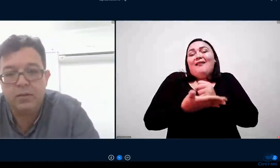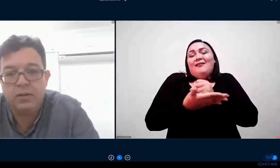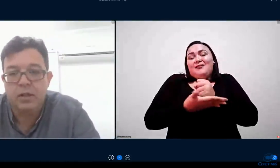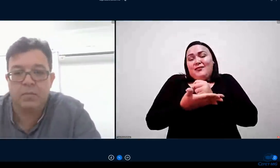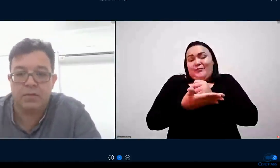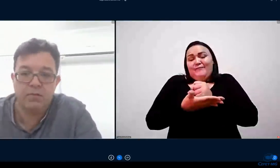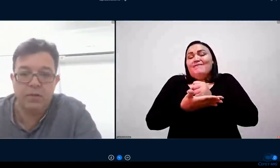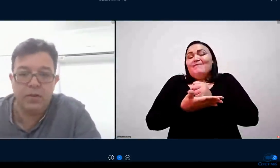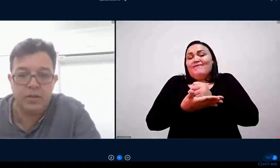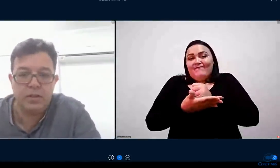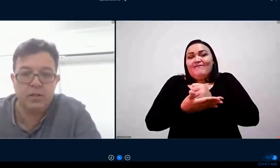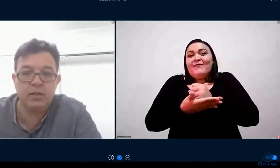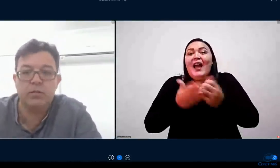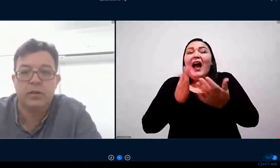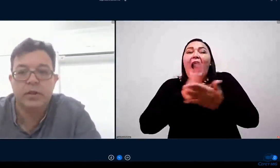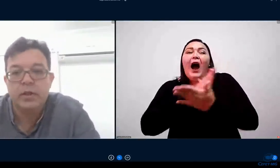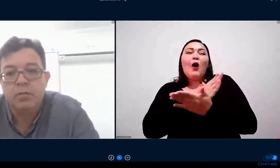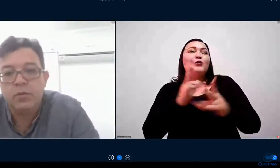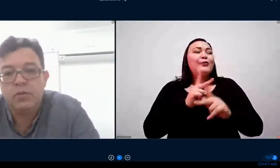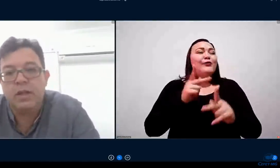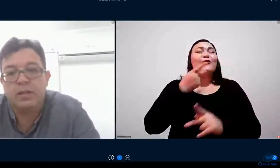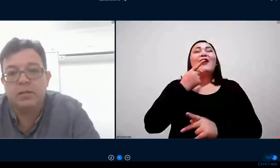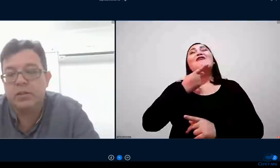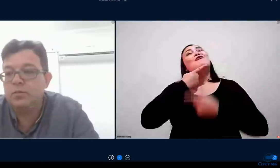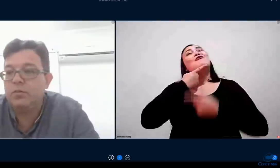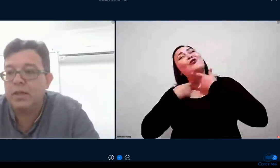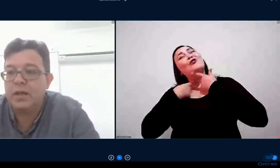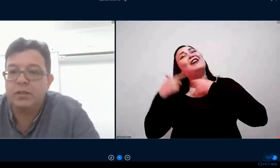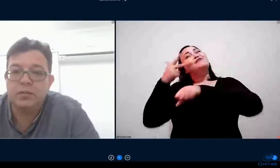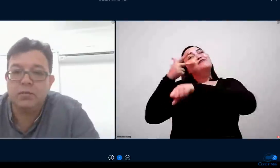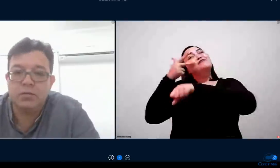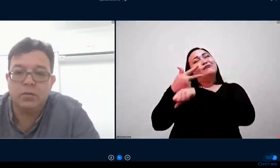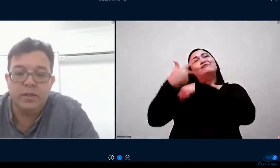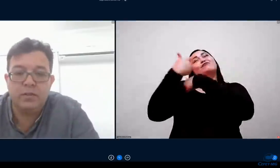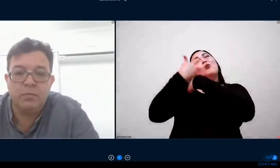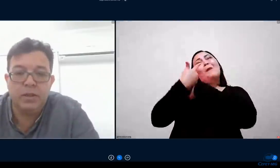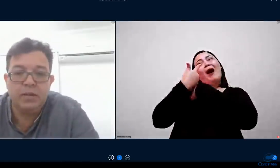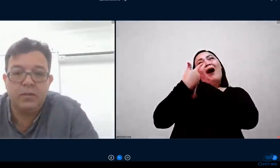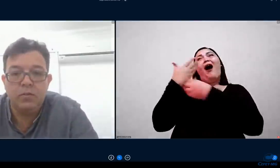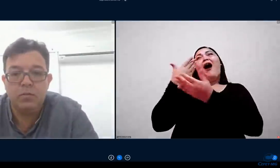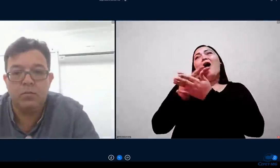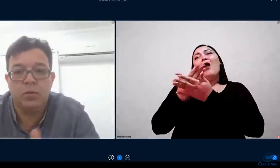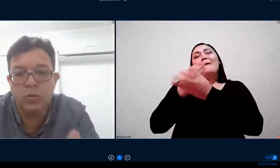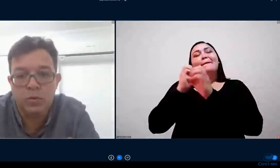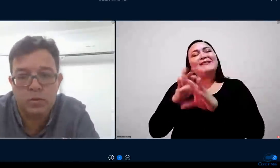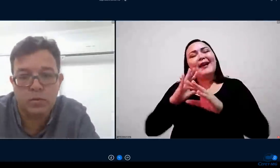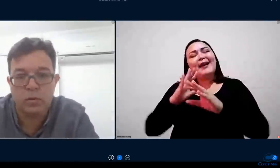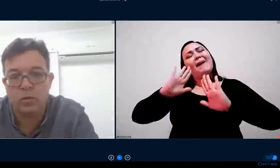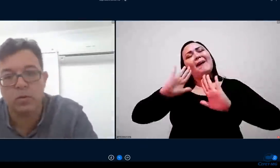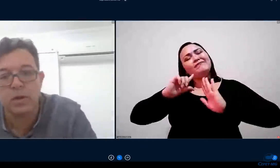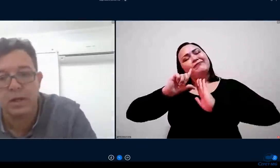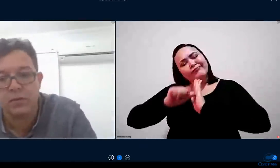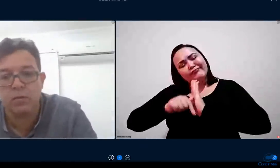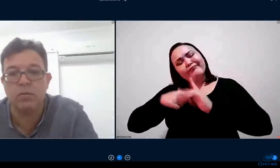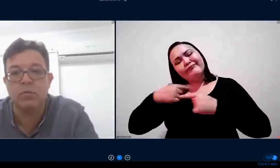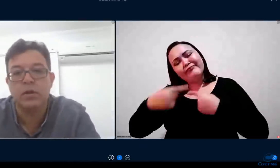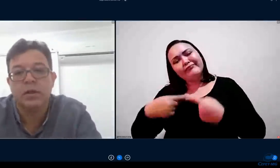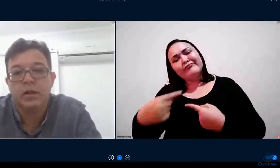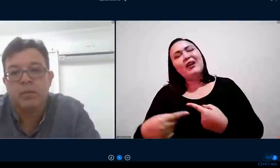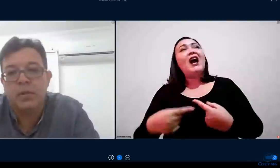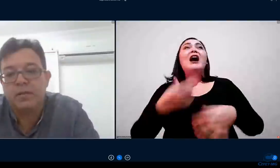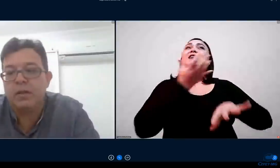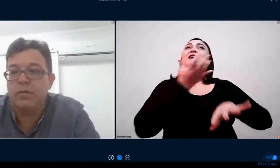gravar aulas mas que vinham adiando muitos relatando que tinham vontade de construir disciplinas no Moodle no Google